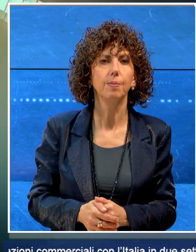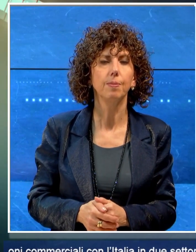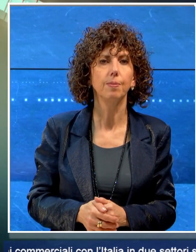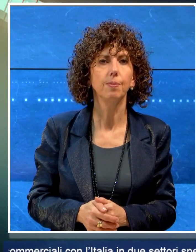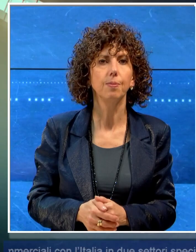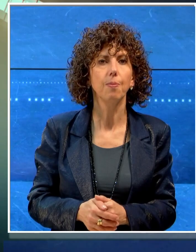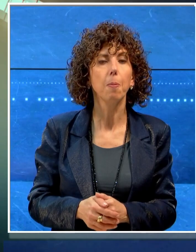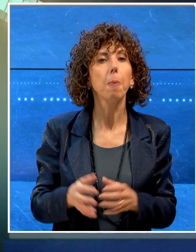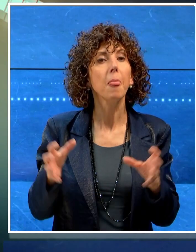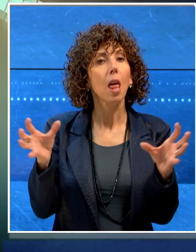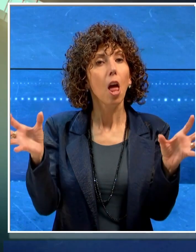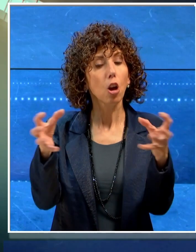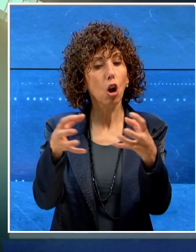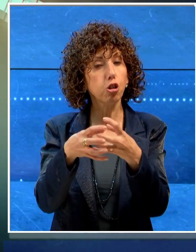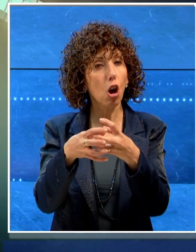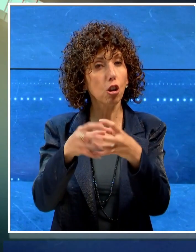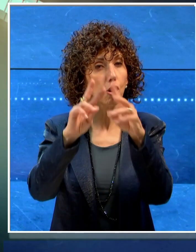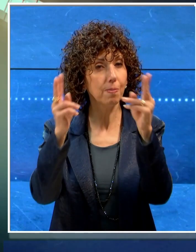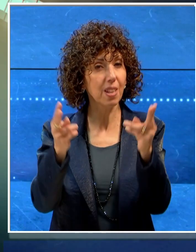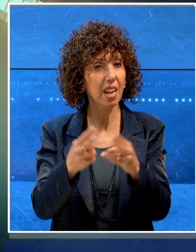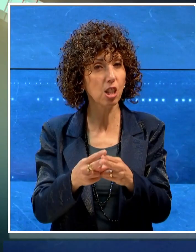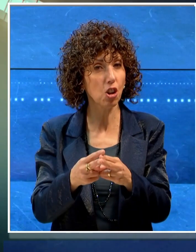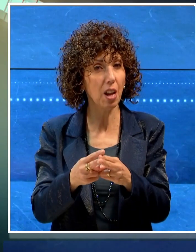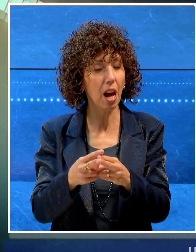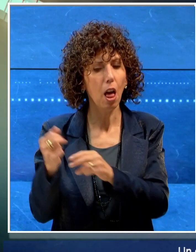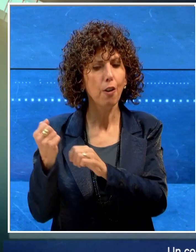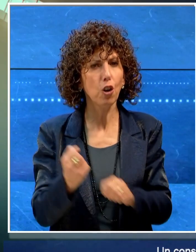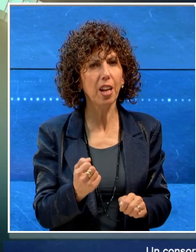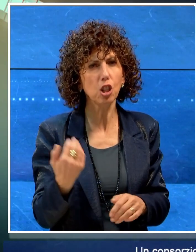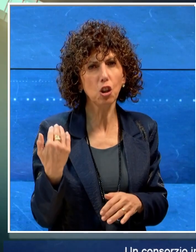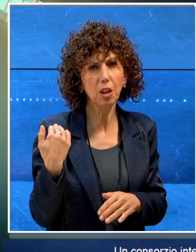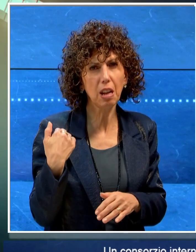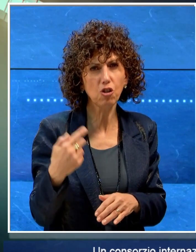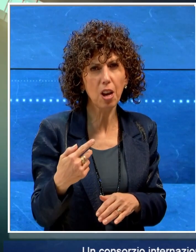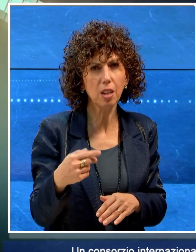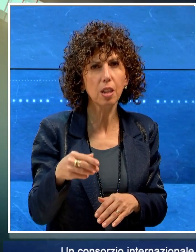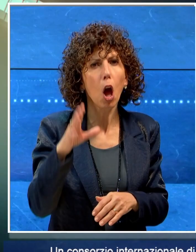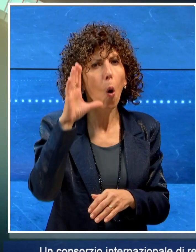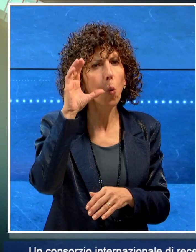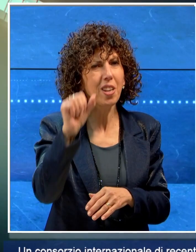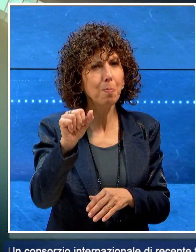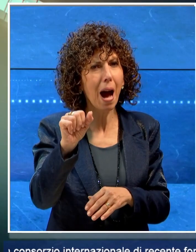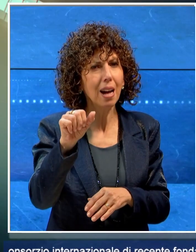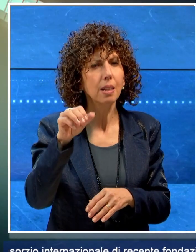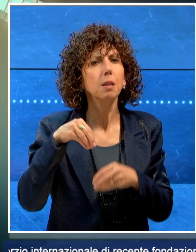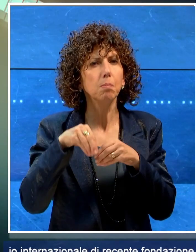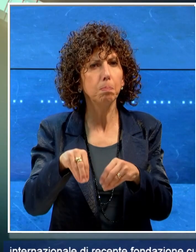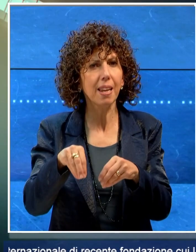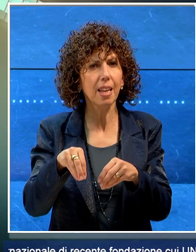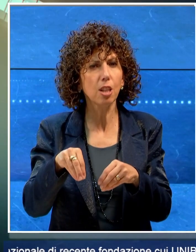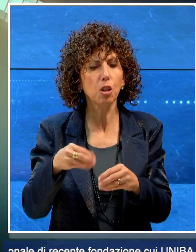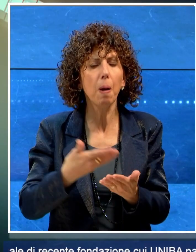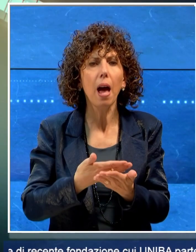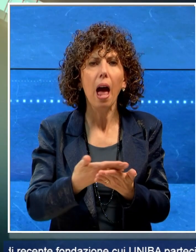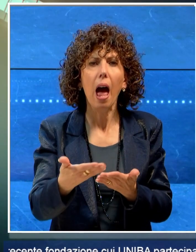Un consorzio internazionale di recente fondazione cui Unibba partecipa, ha pubblicato un